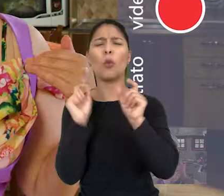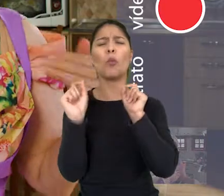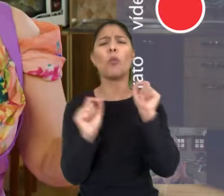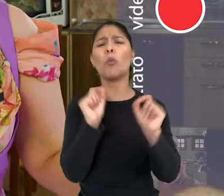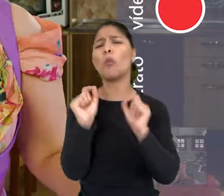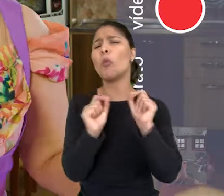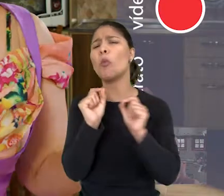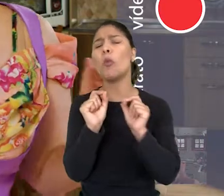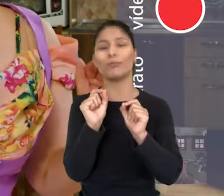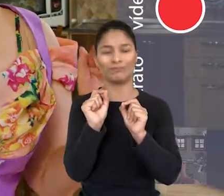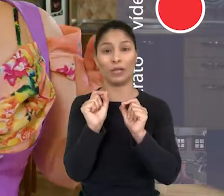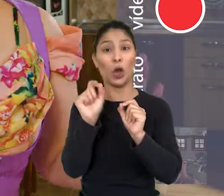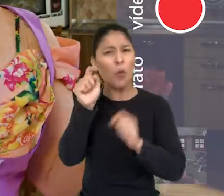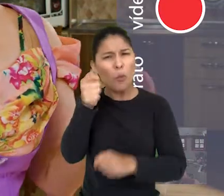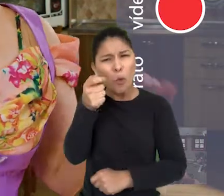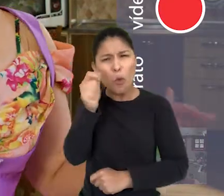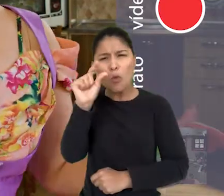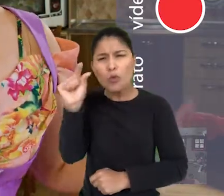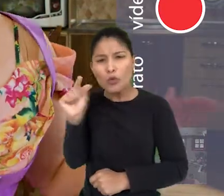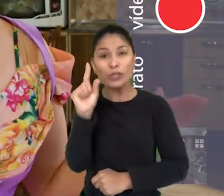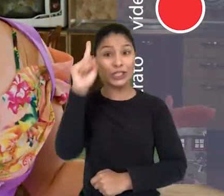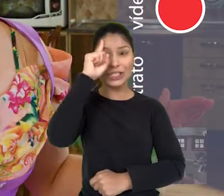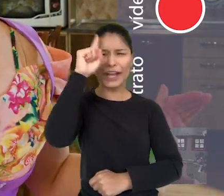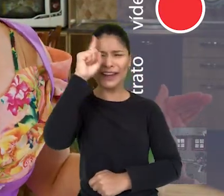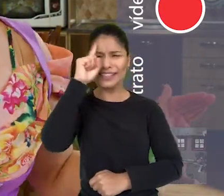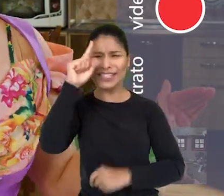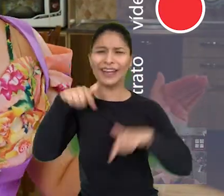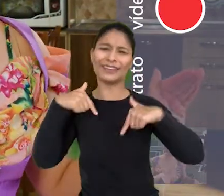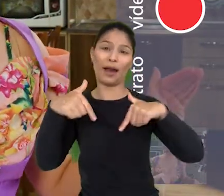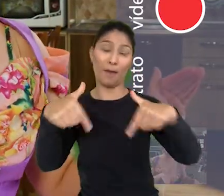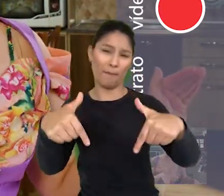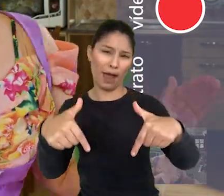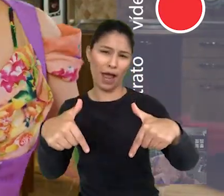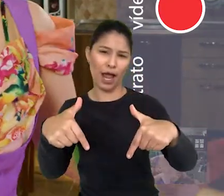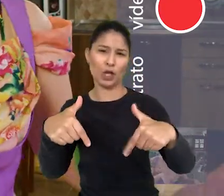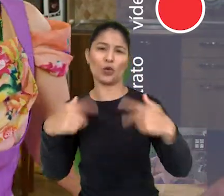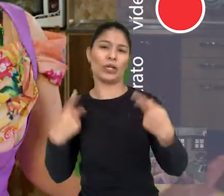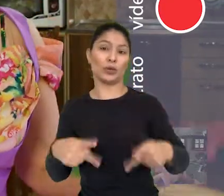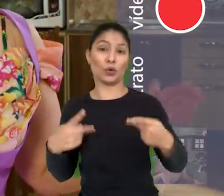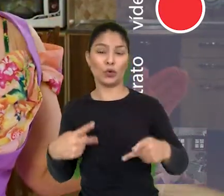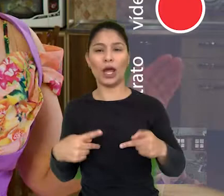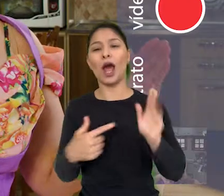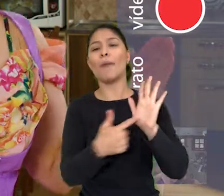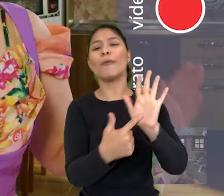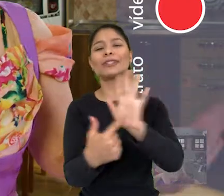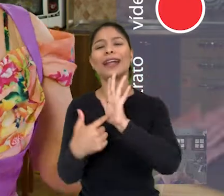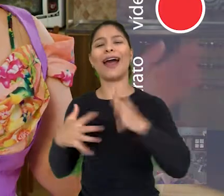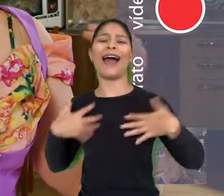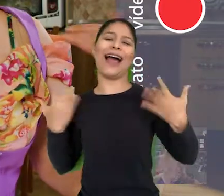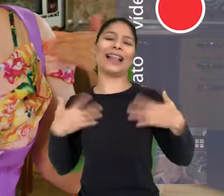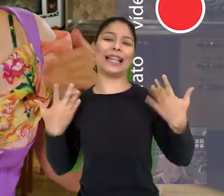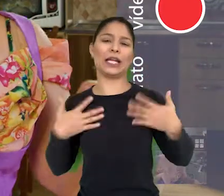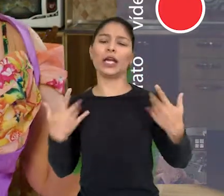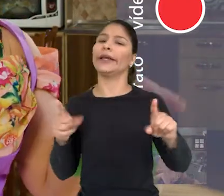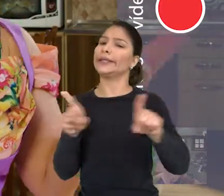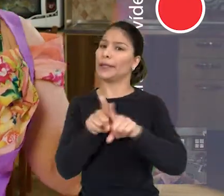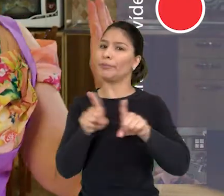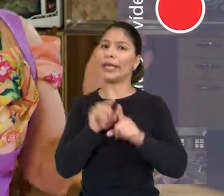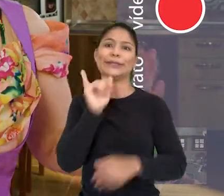um pouco do nosso dia-a-dia. Eco. E eu vou mostrar das alegrias e